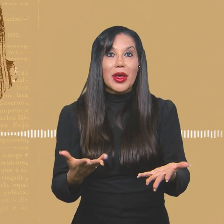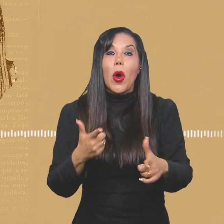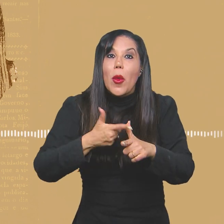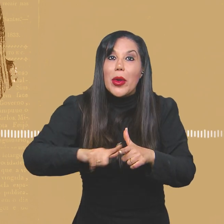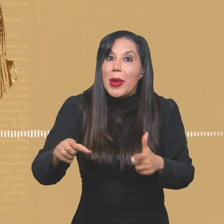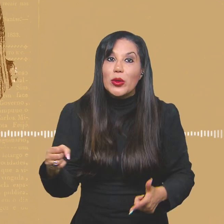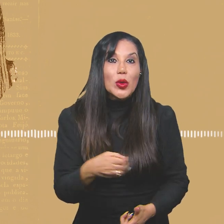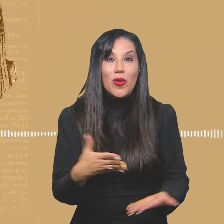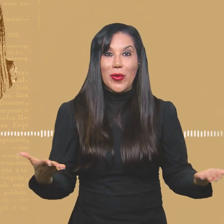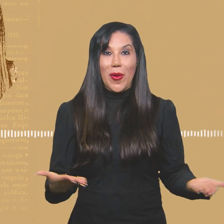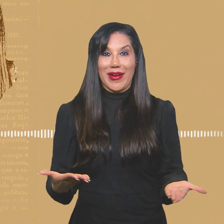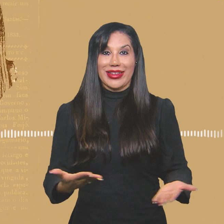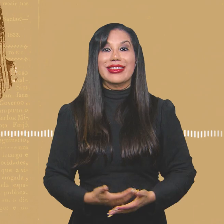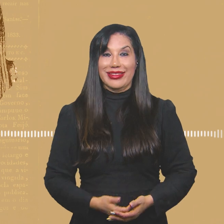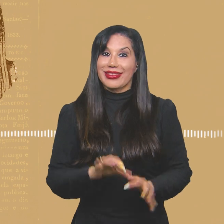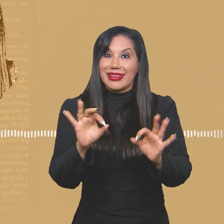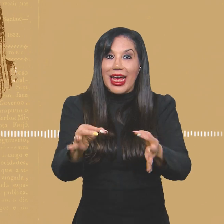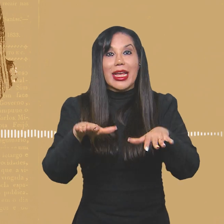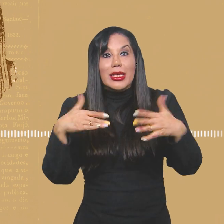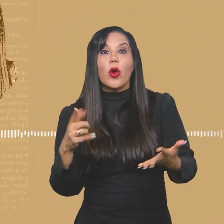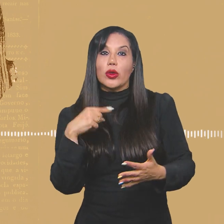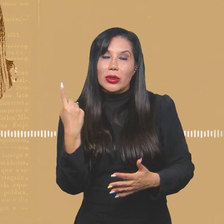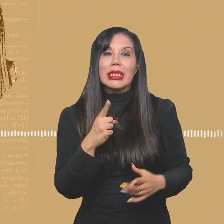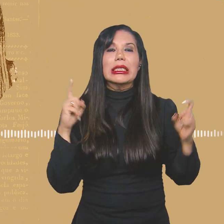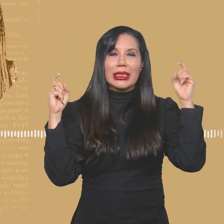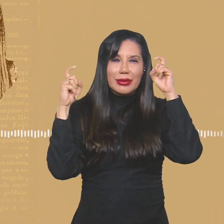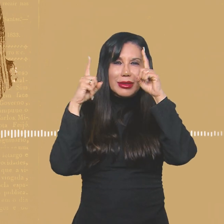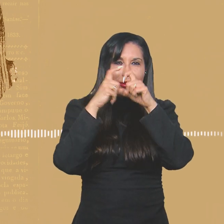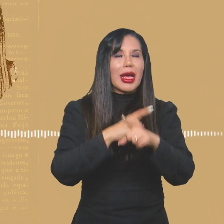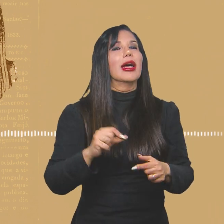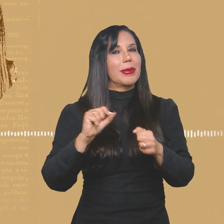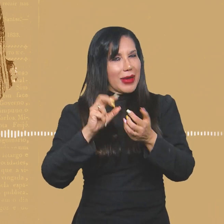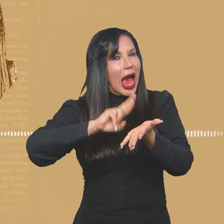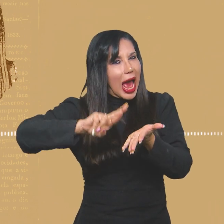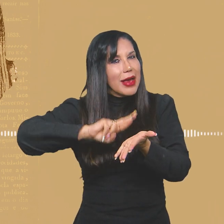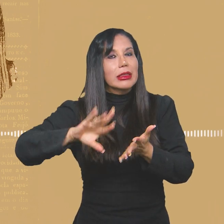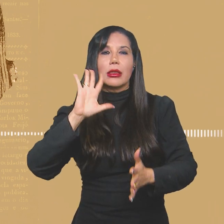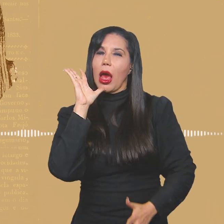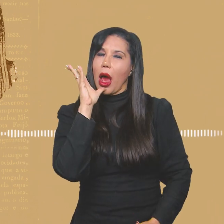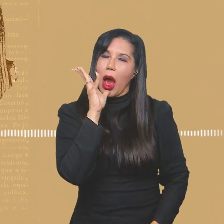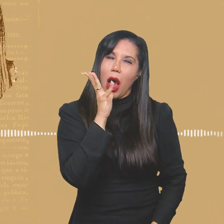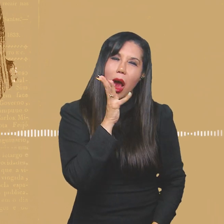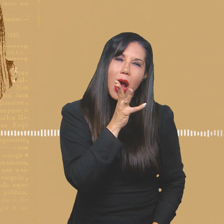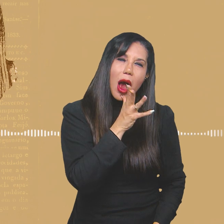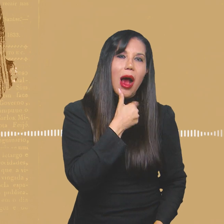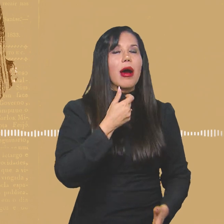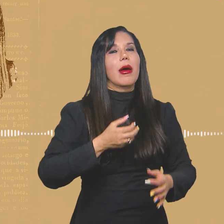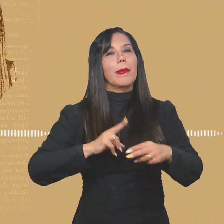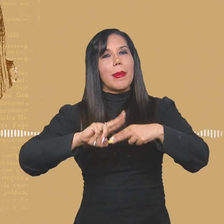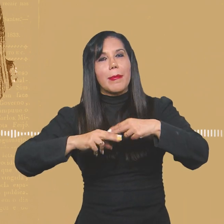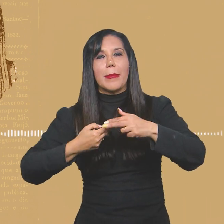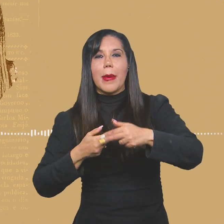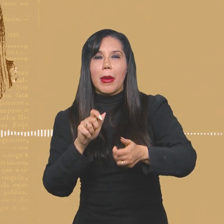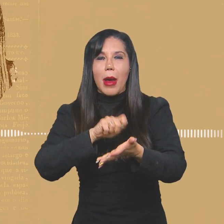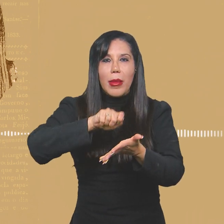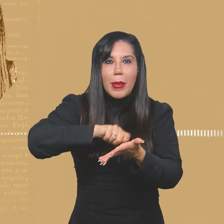problemas contemporâneos hoje, né? Então, nós tivemos grandes dificuldades para fazer a revista. Demoramos muito para editar